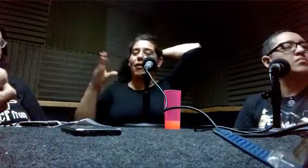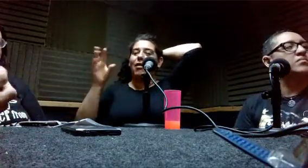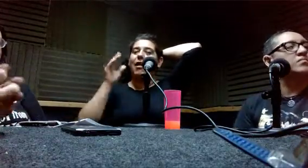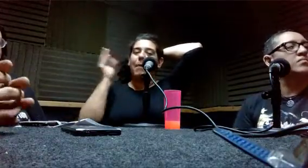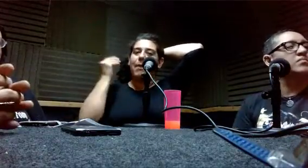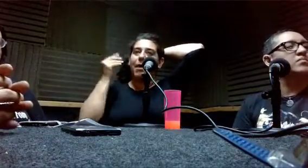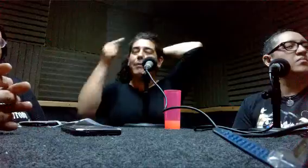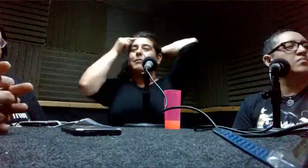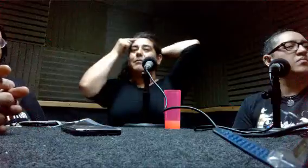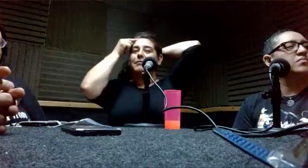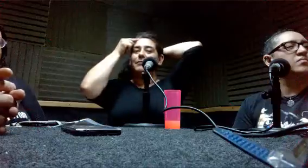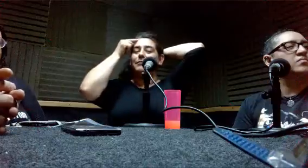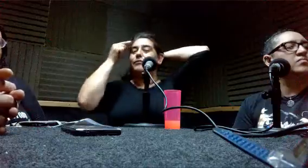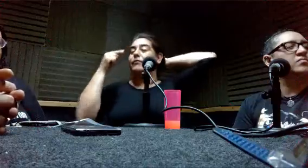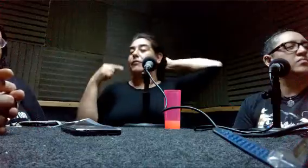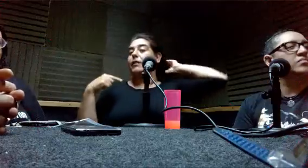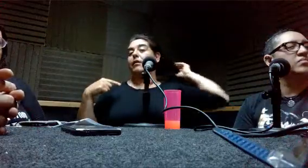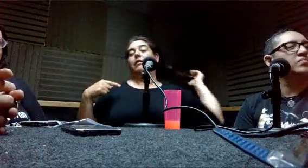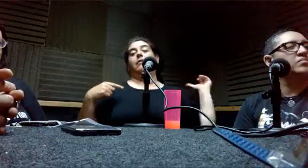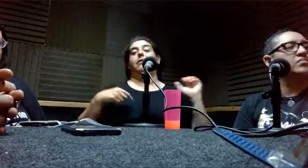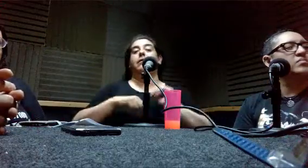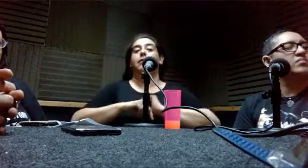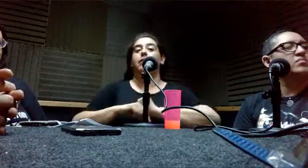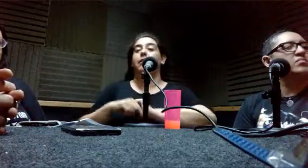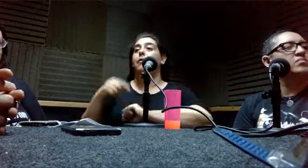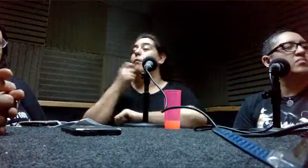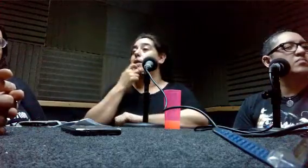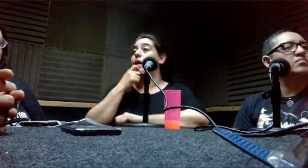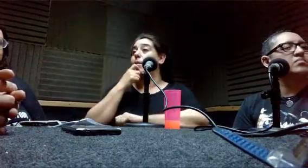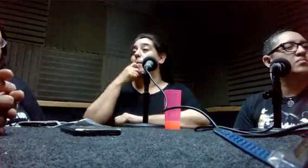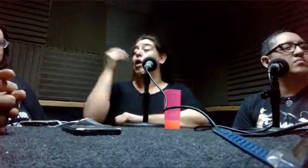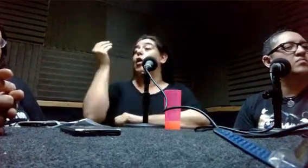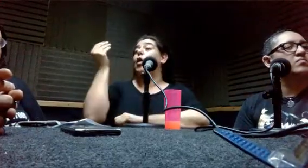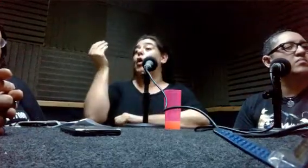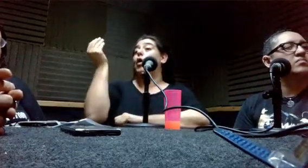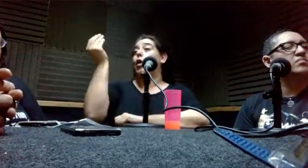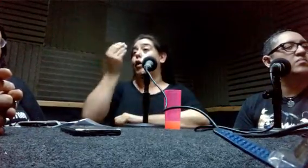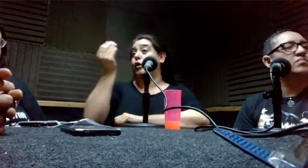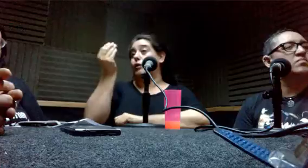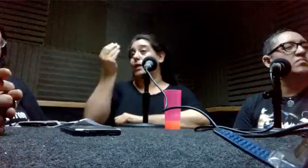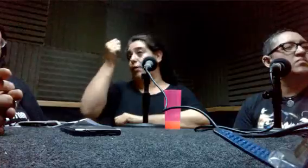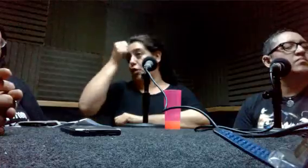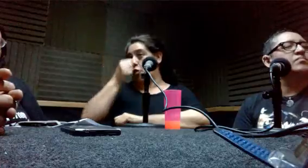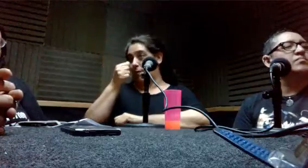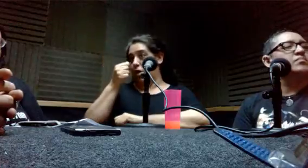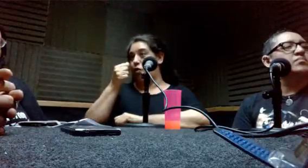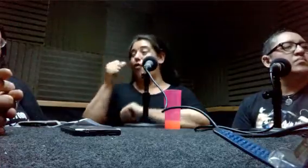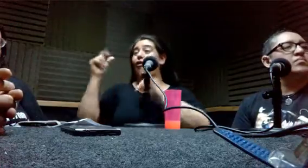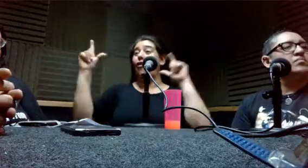Que recién ahora, por ejemplo, los fines de semana, en el canal abierto de televisión, los dibujitos de los